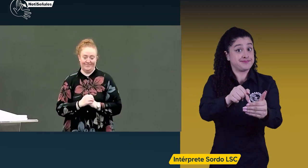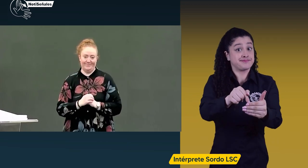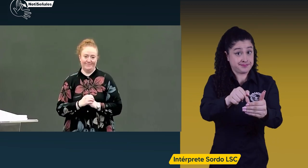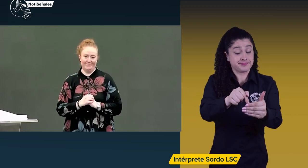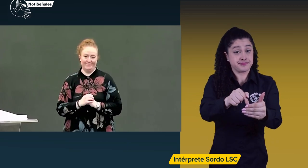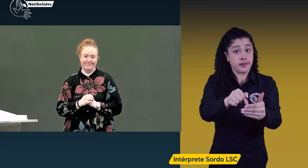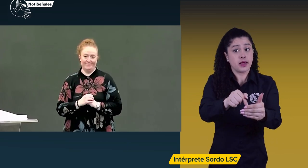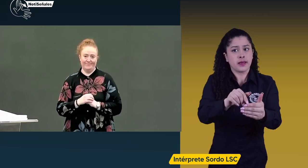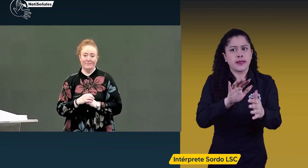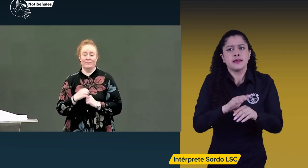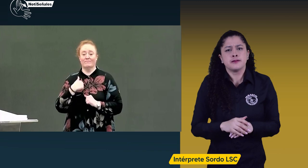Empecemos con el proceso.